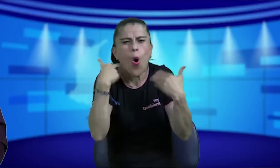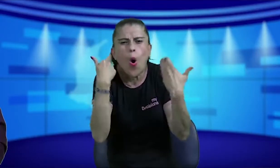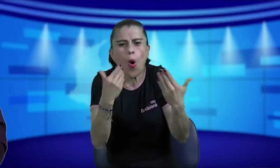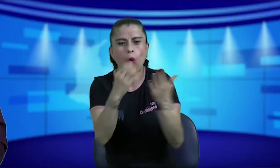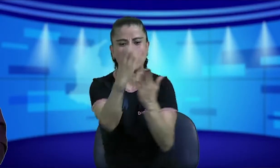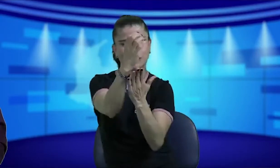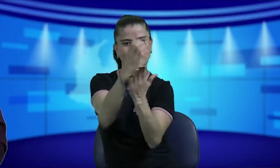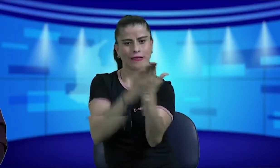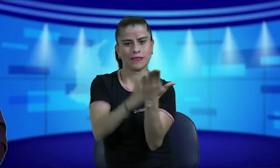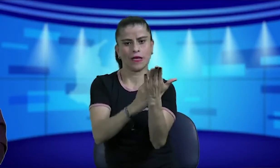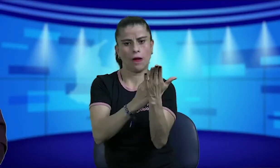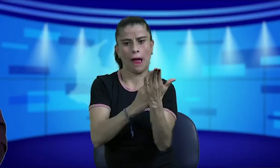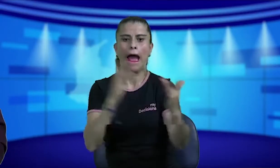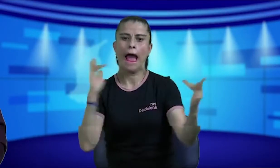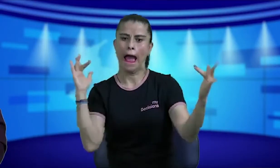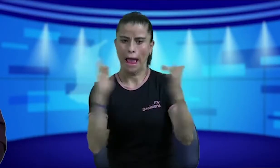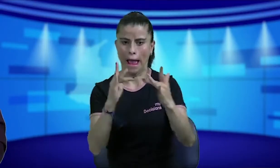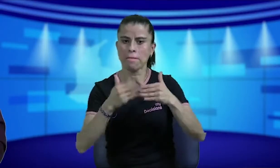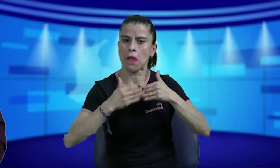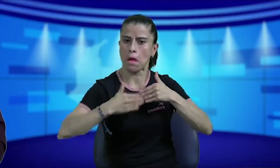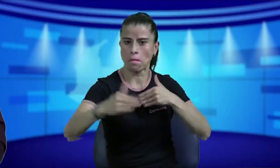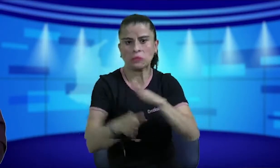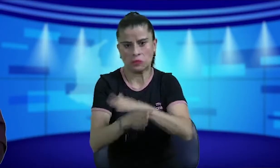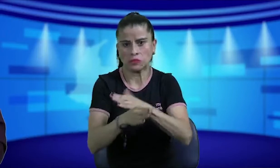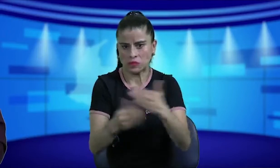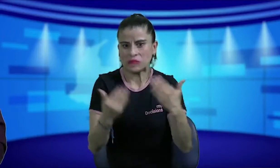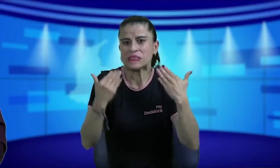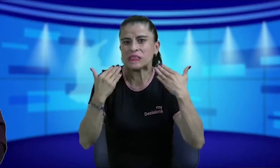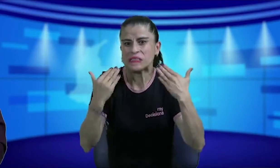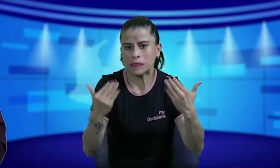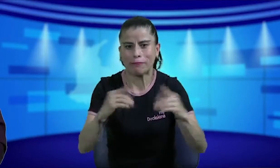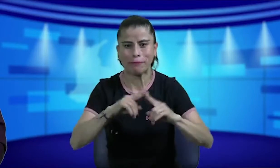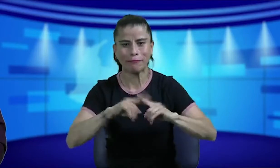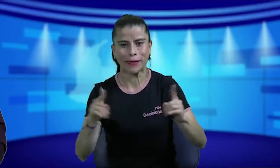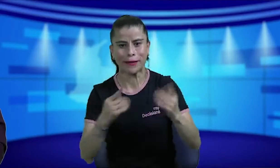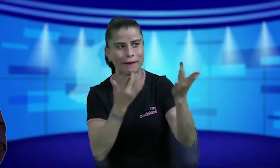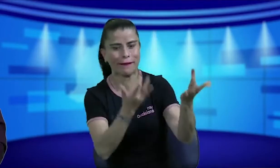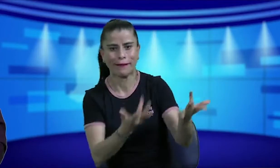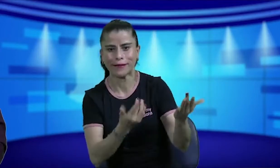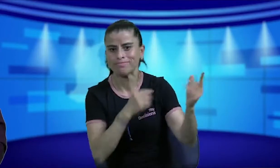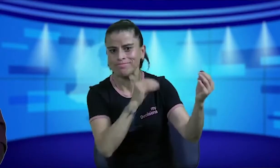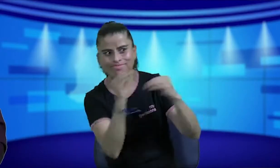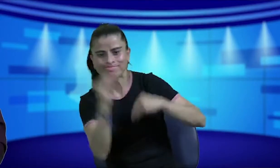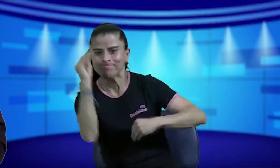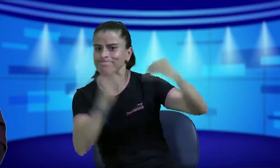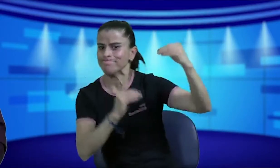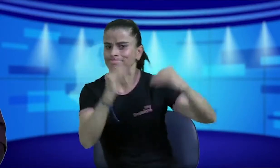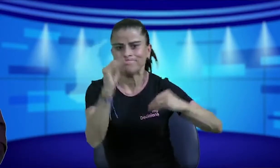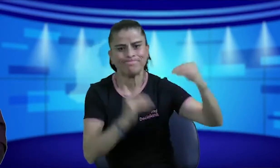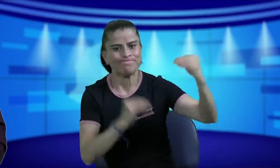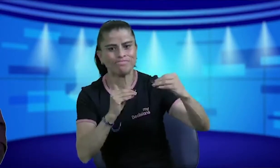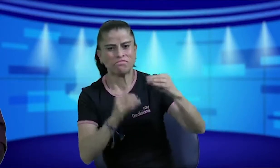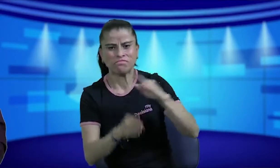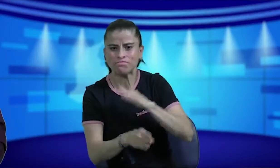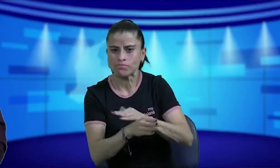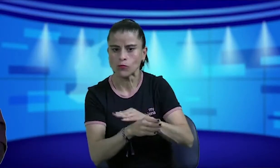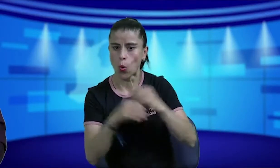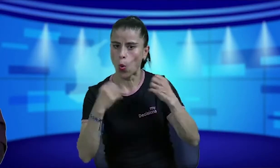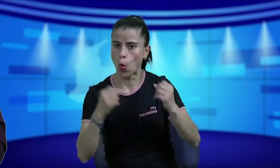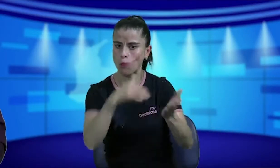unas ayudas visuales pero es importante bueno algún certificado pero pues con eso es suficiente casos que estuvimos en desacuerdo y así